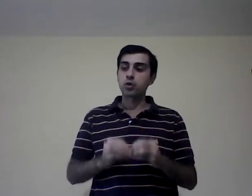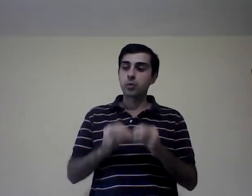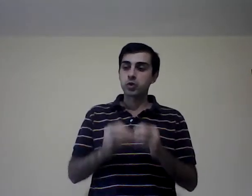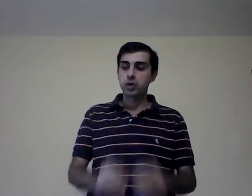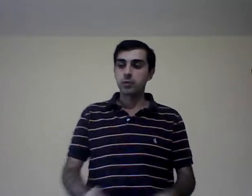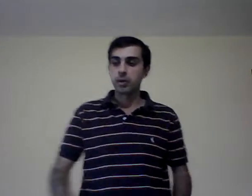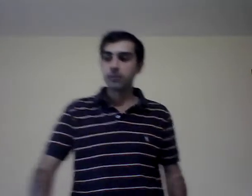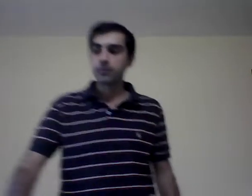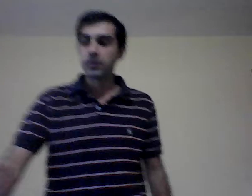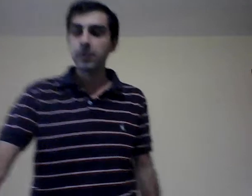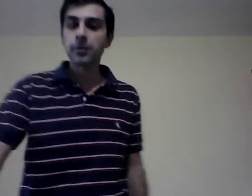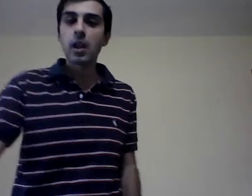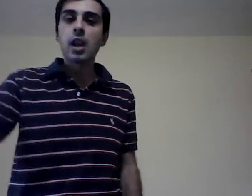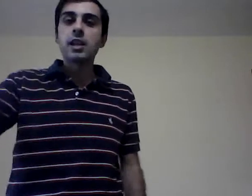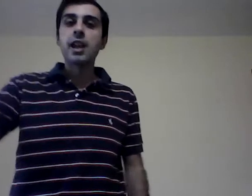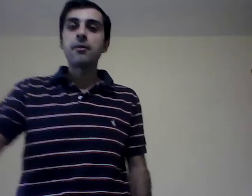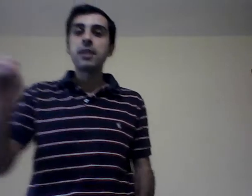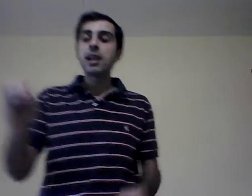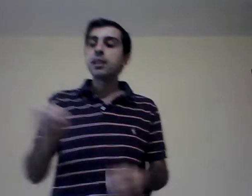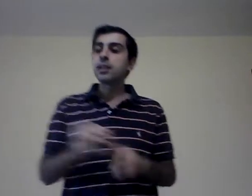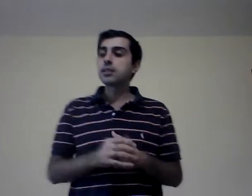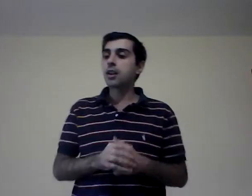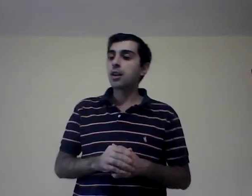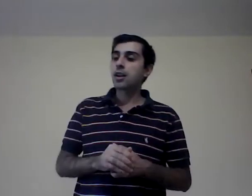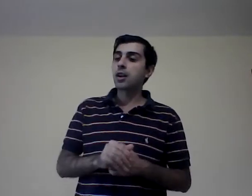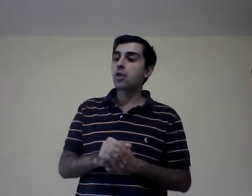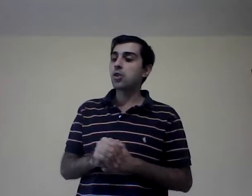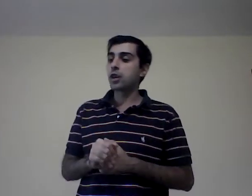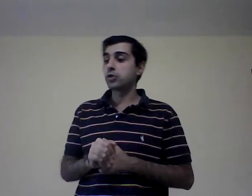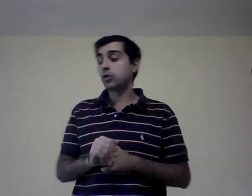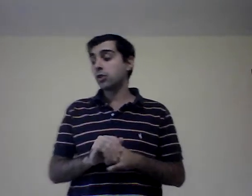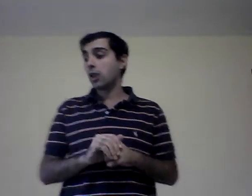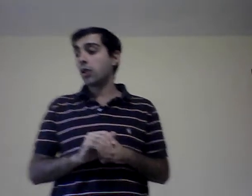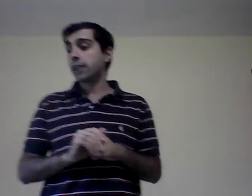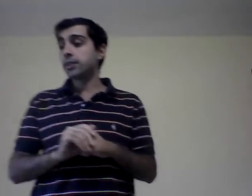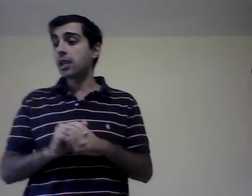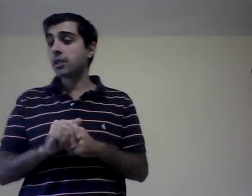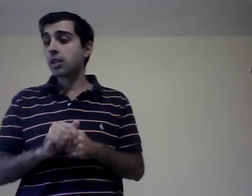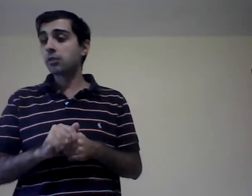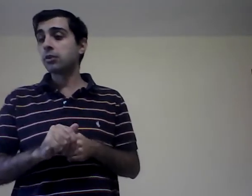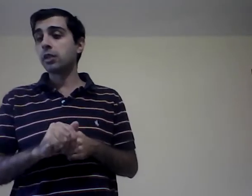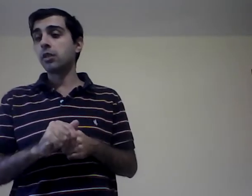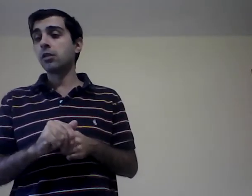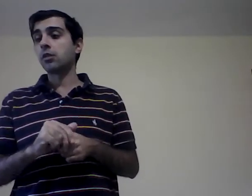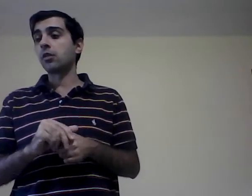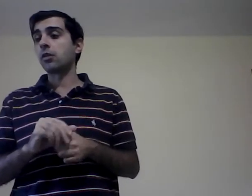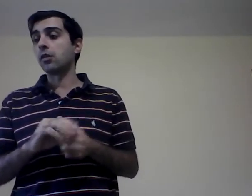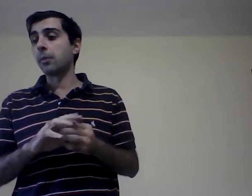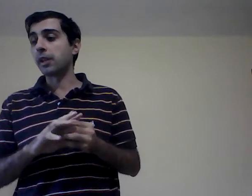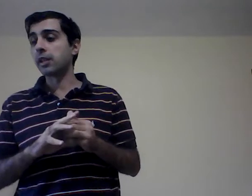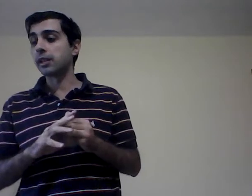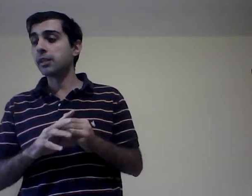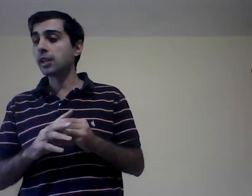posible, ¿sí? Y al final de esa hoja, yo tengo la hoja 7, ¿sí? La página 7,